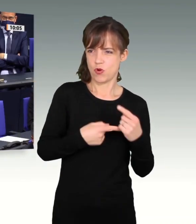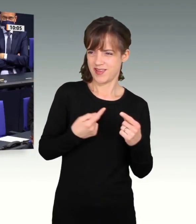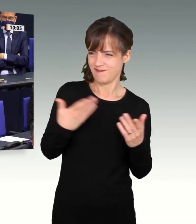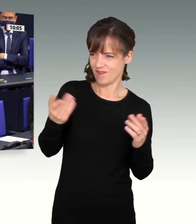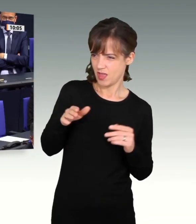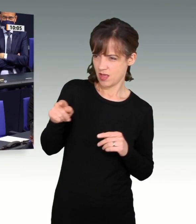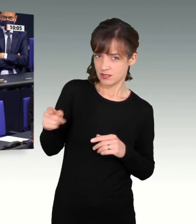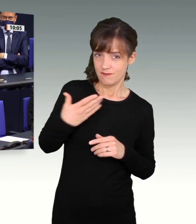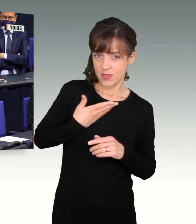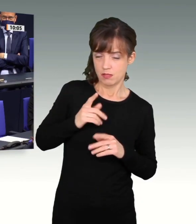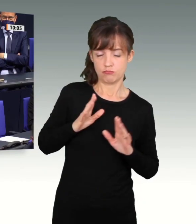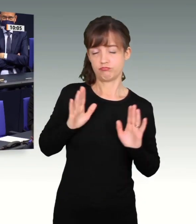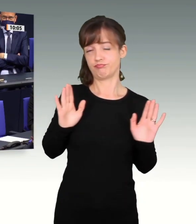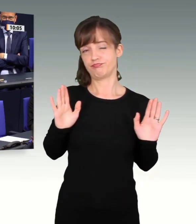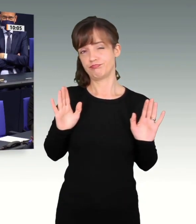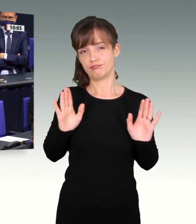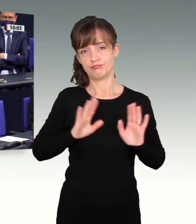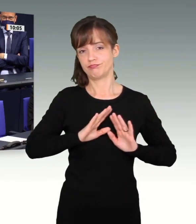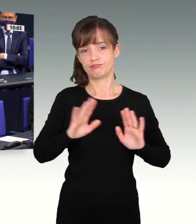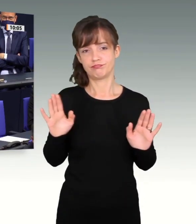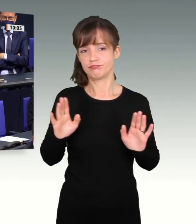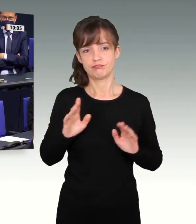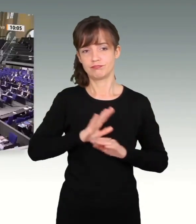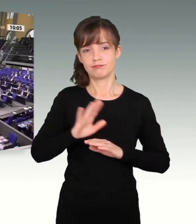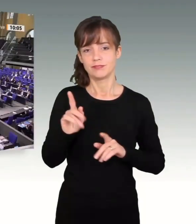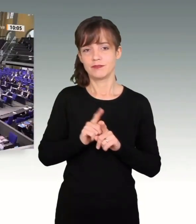nicht die Hand reichen. Das ist die Axt an der Schuldenbremse.